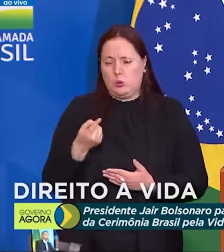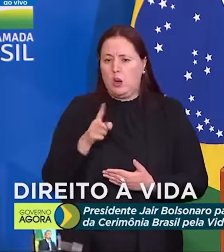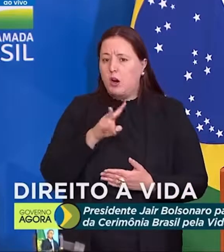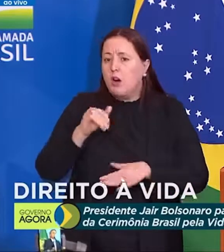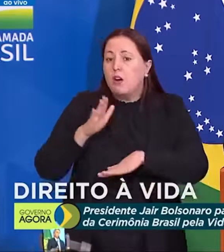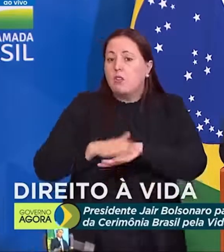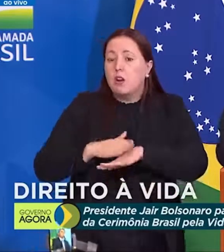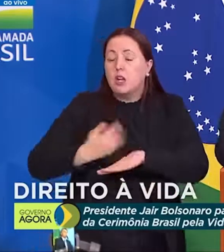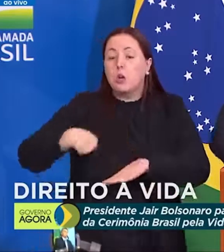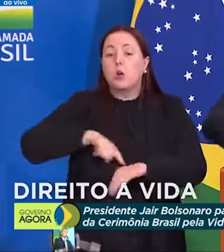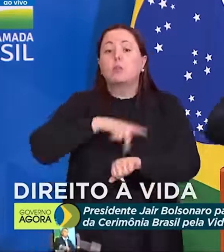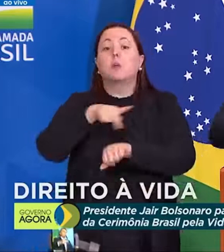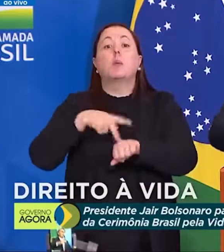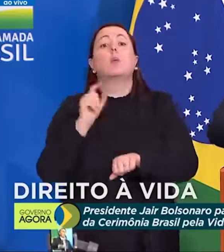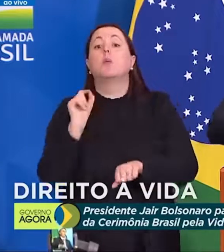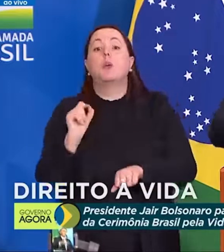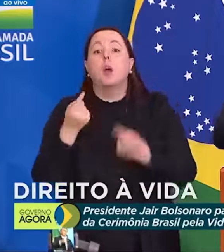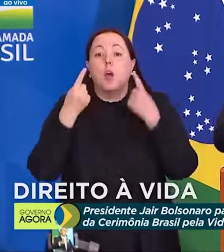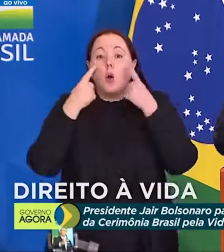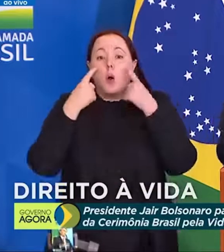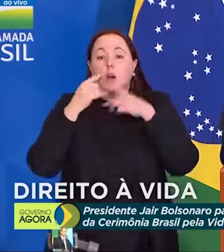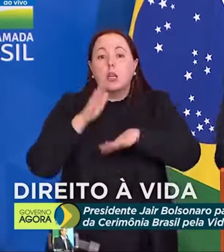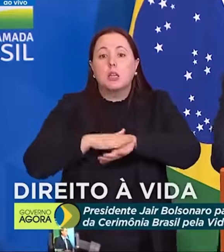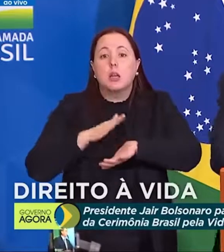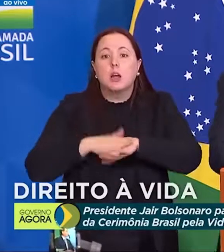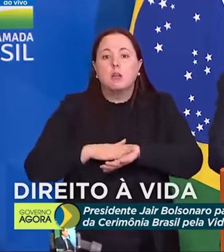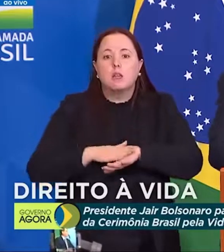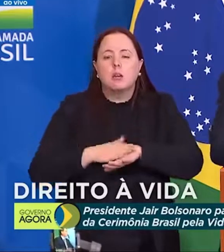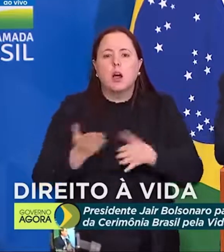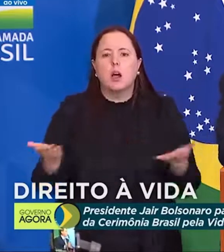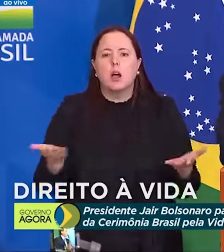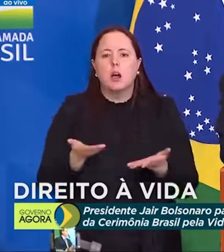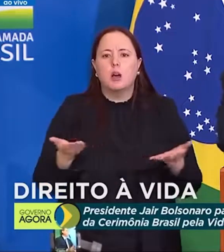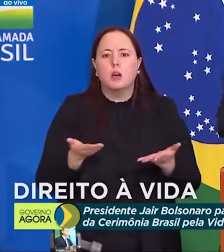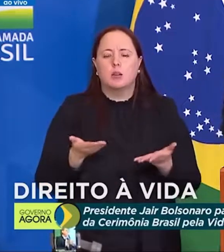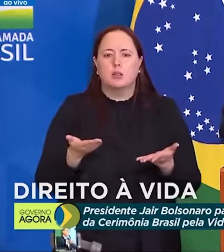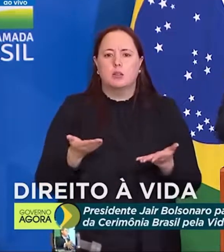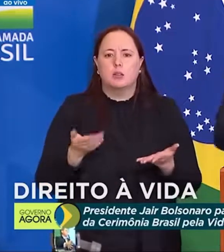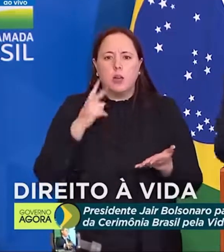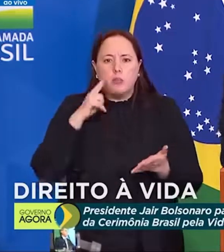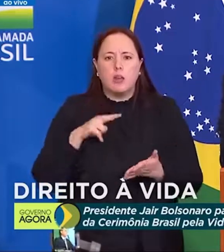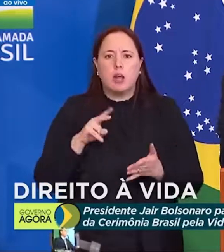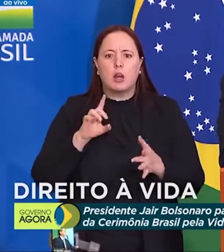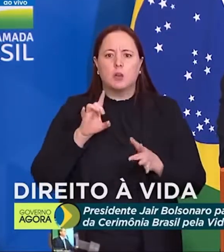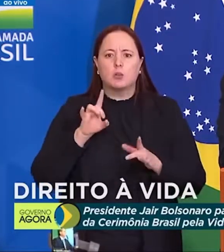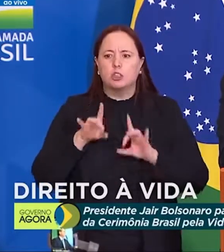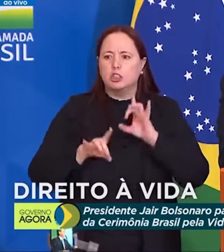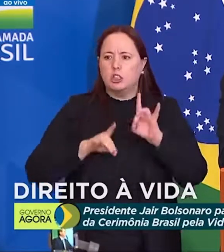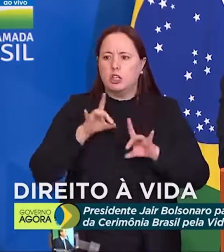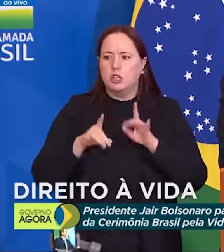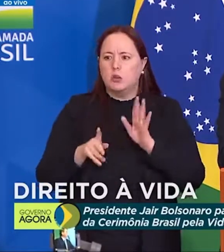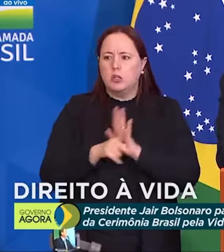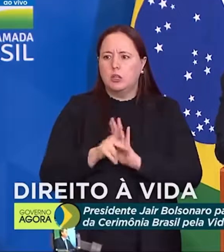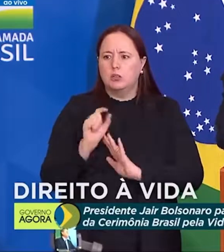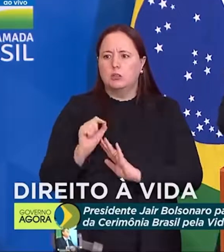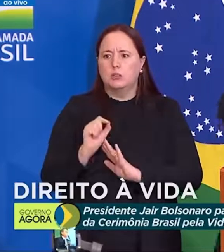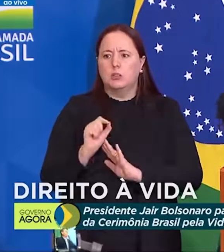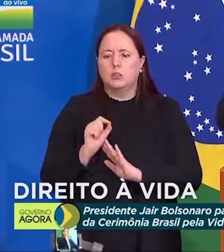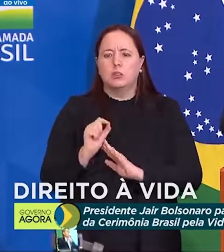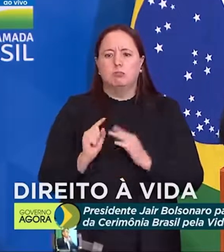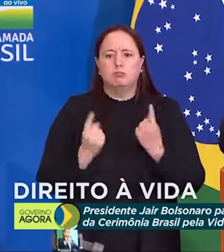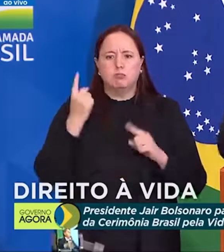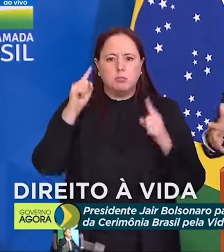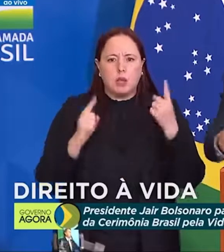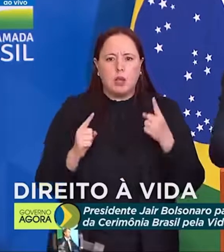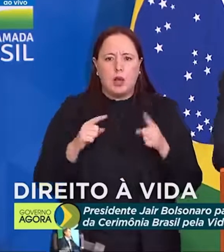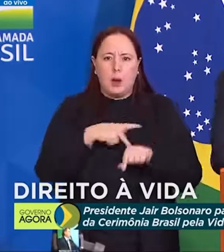que vão fazer com a nossa pátria? Olha o que está sendo feito via Assembleia Constituinte no Chile. Um país estava